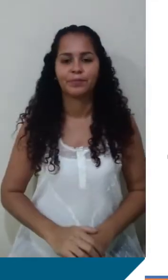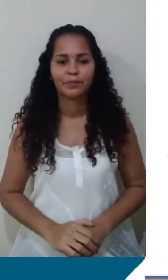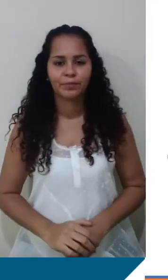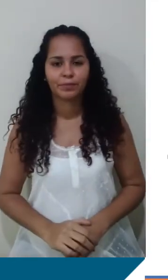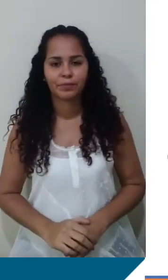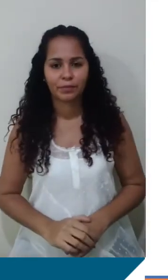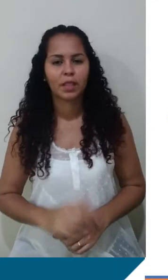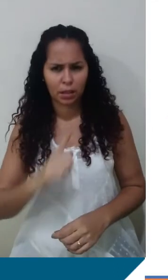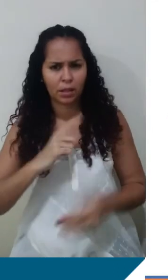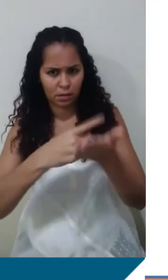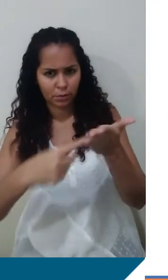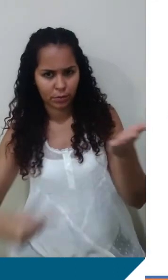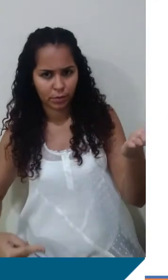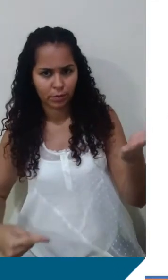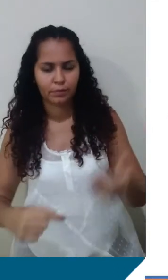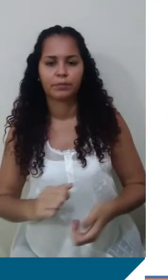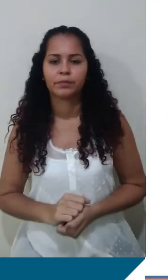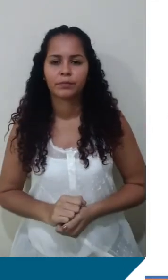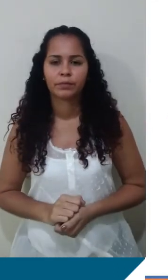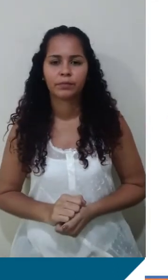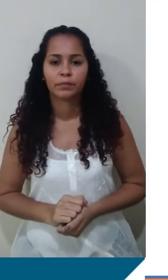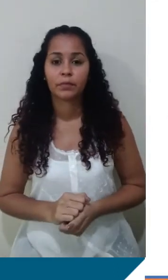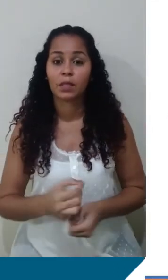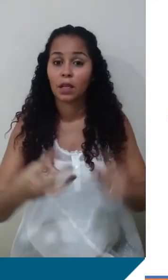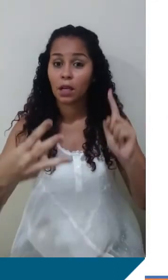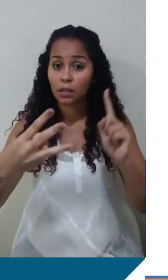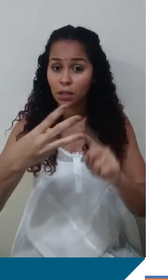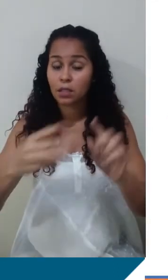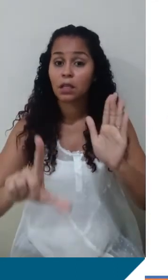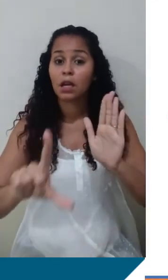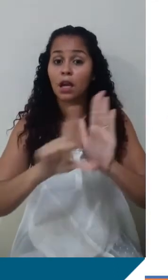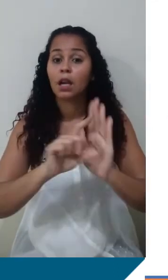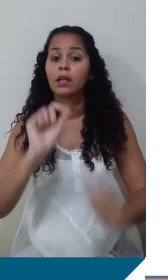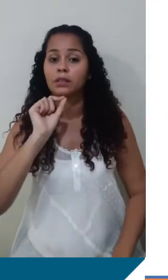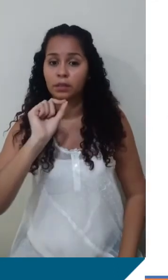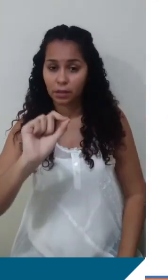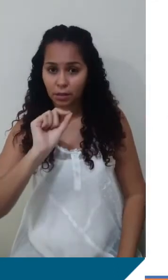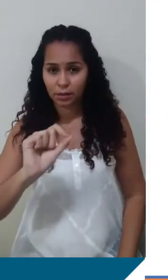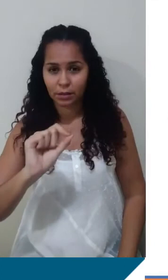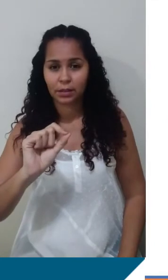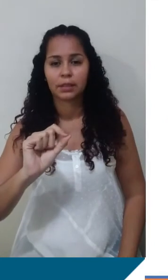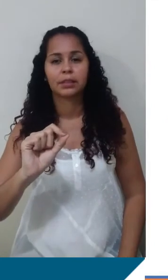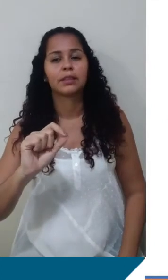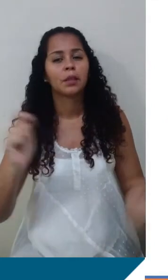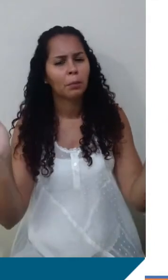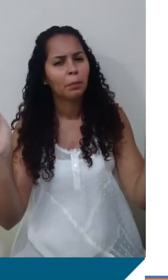postilhinha. E a terceira lei de Kepler, que é uma das leis que realmente a gente pode ali colocar mais